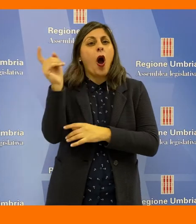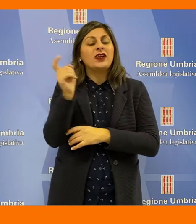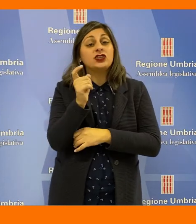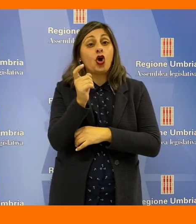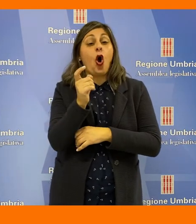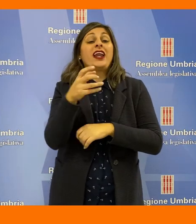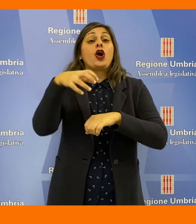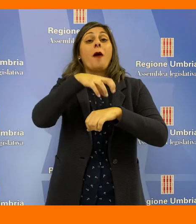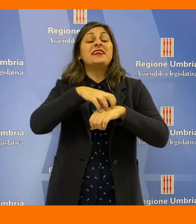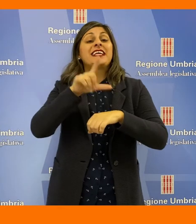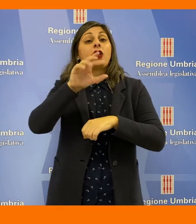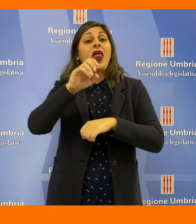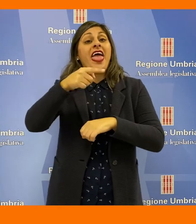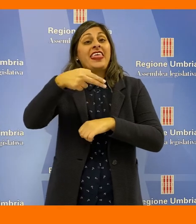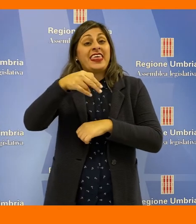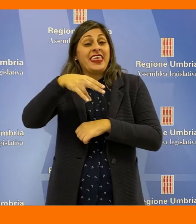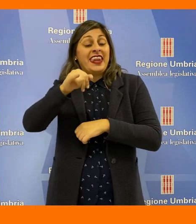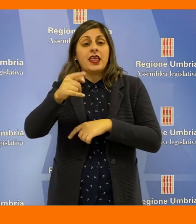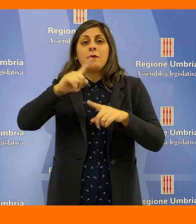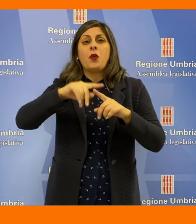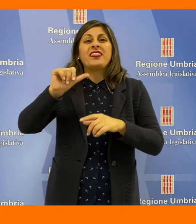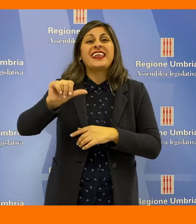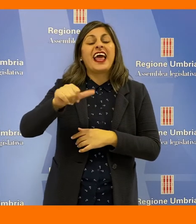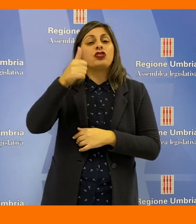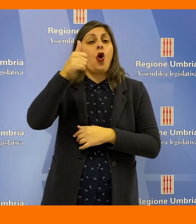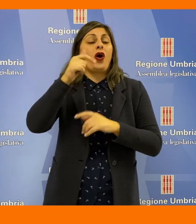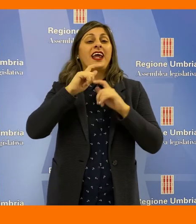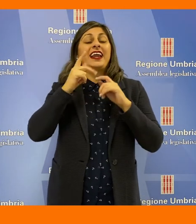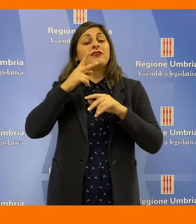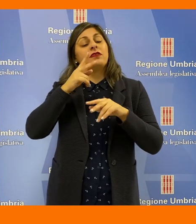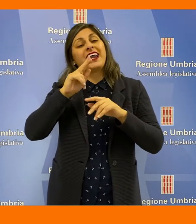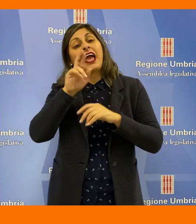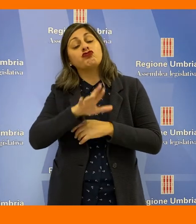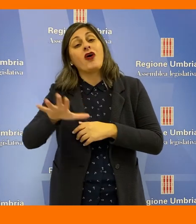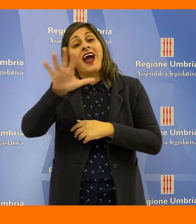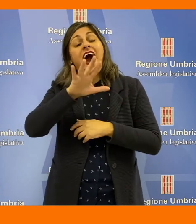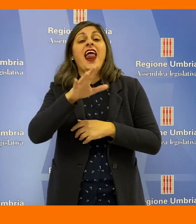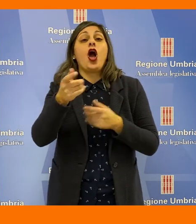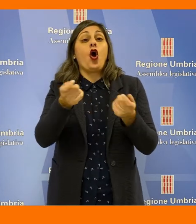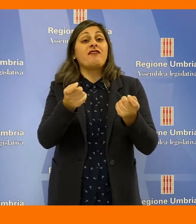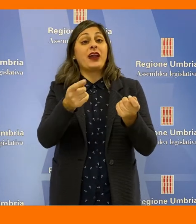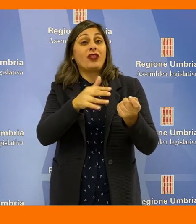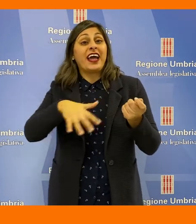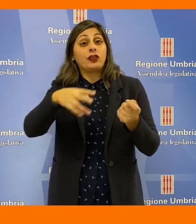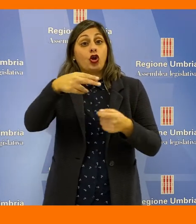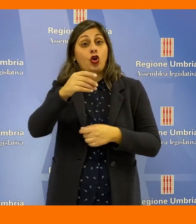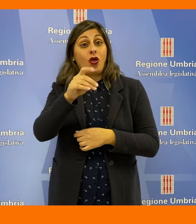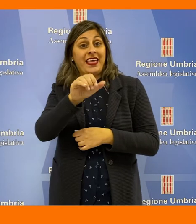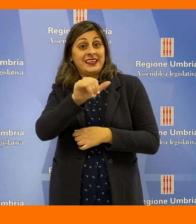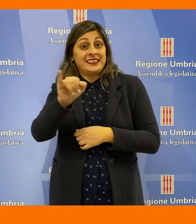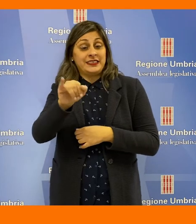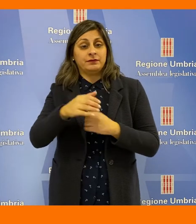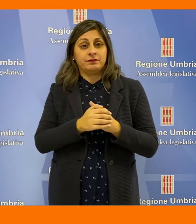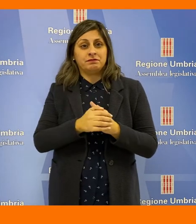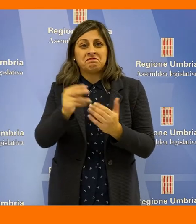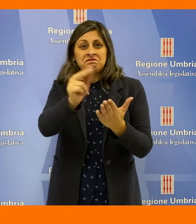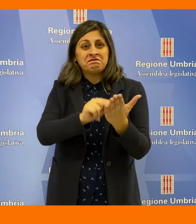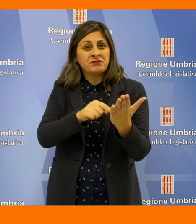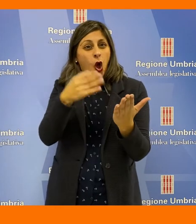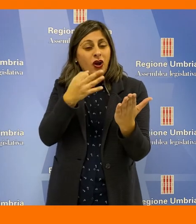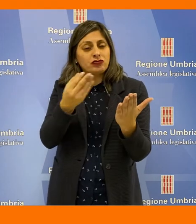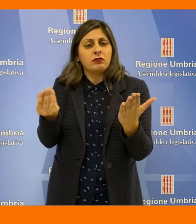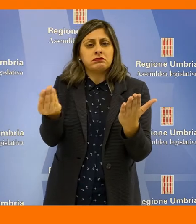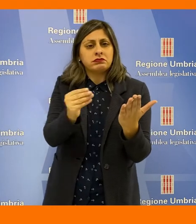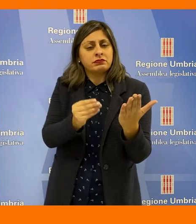riferimento alle audizioni del commissario Giovanni Legnini e del direttore regionale per il governo del territorio Stefano Nodessi, al documento